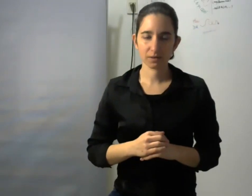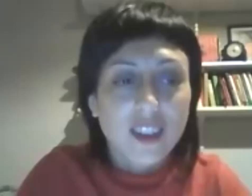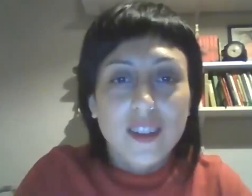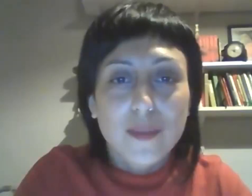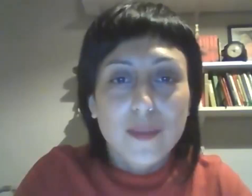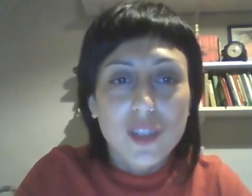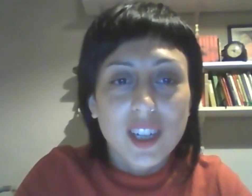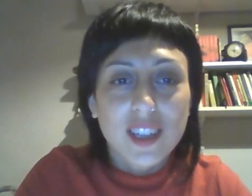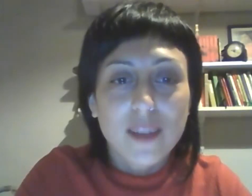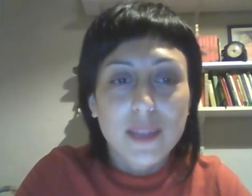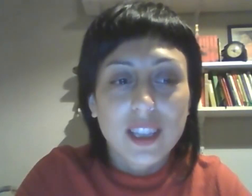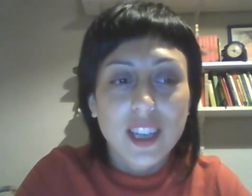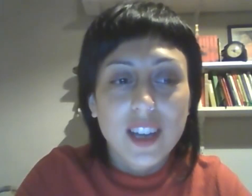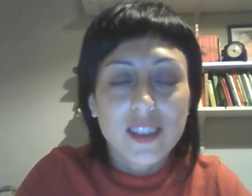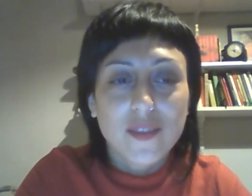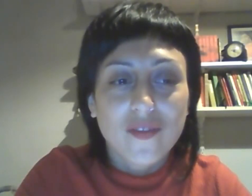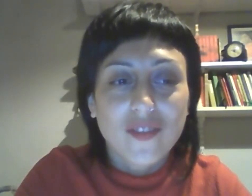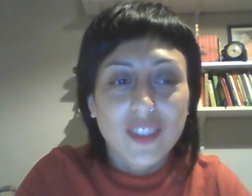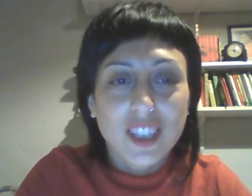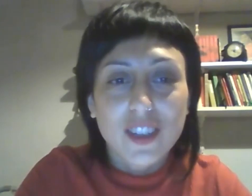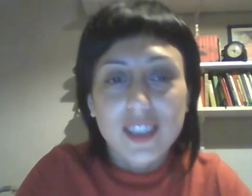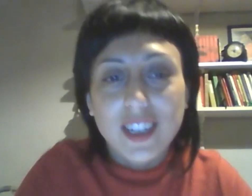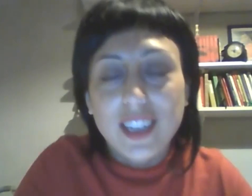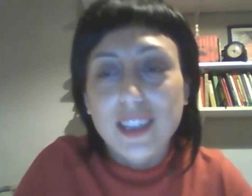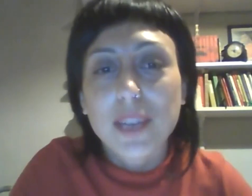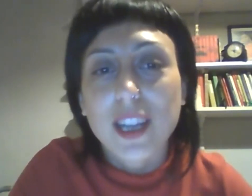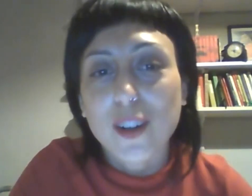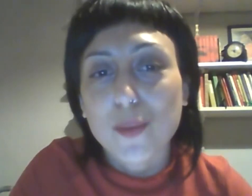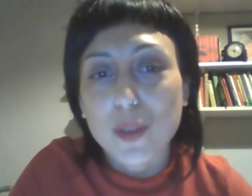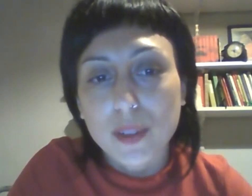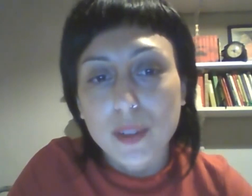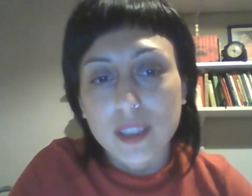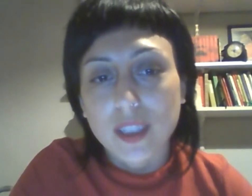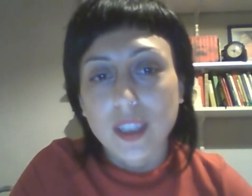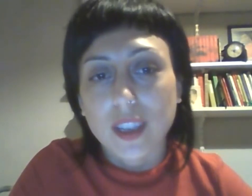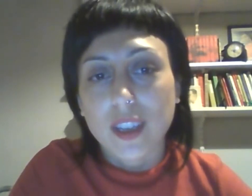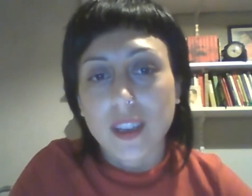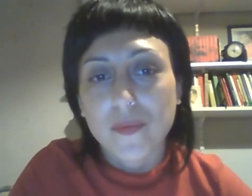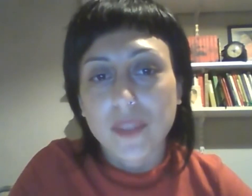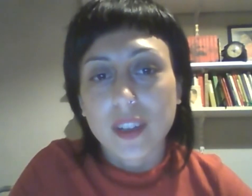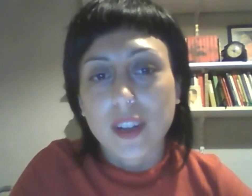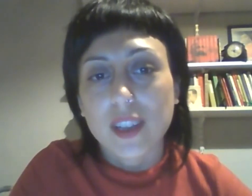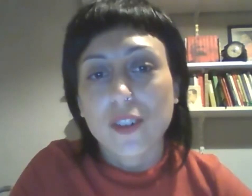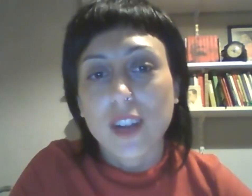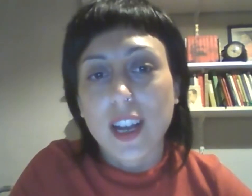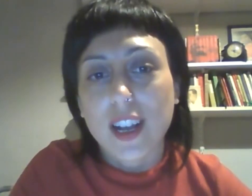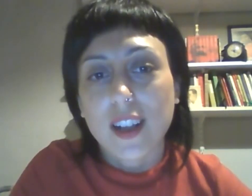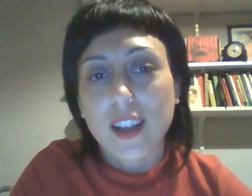muchas gracias Matías quiero destacar también algo muy importante que realizó el